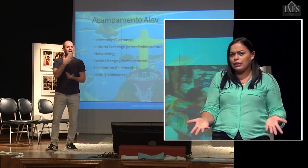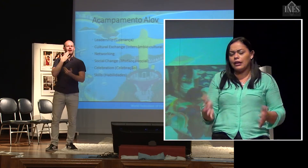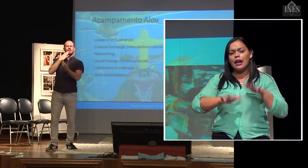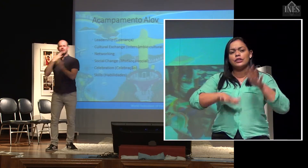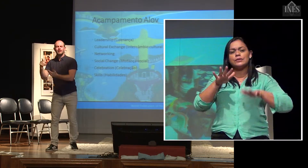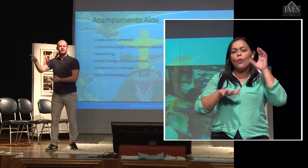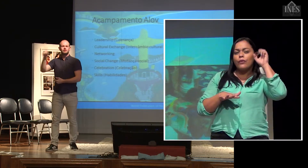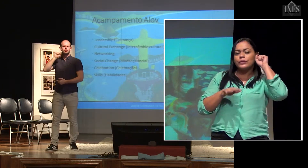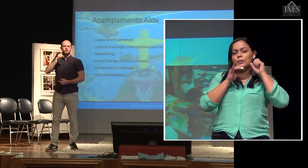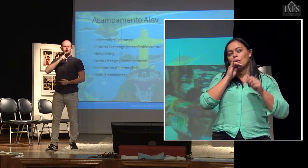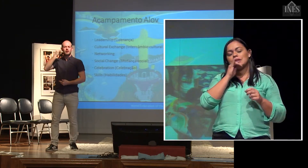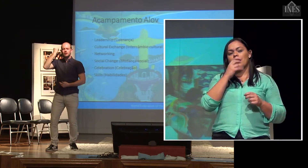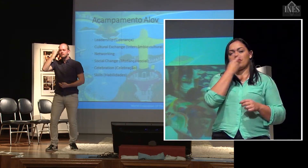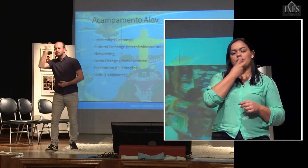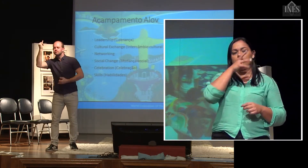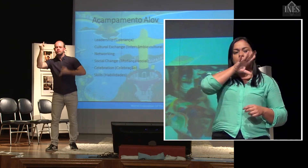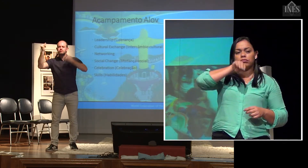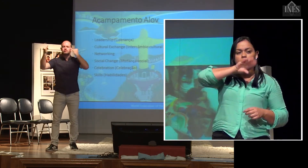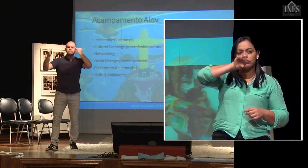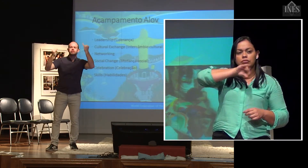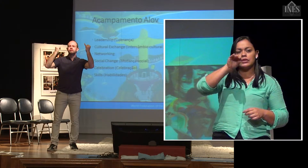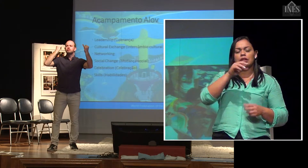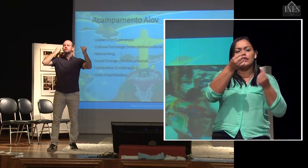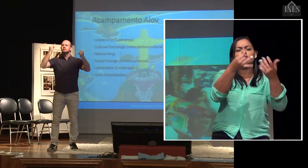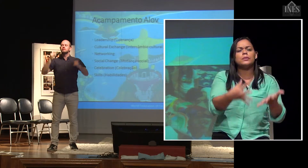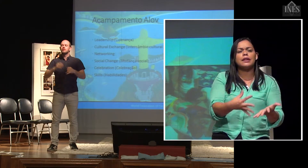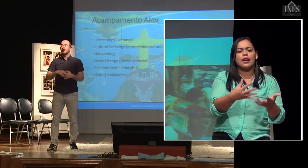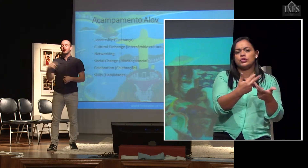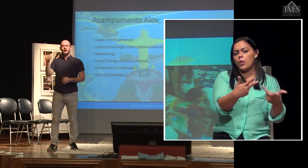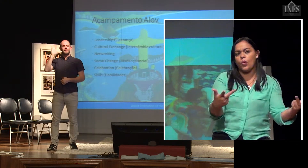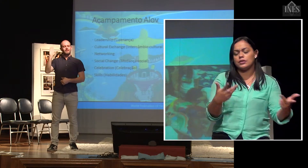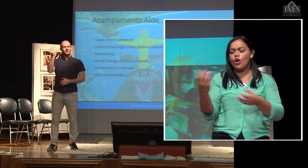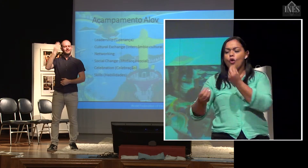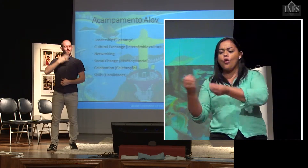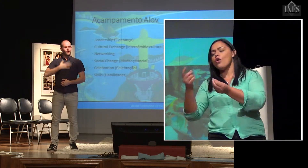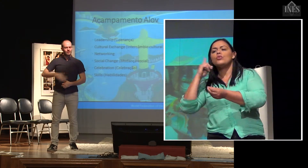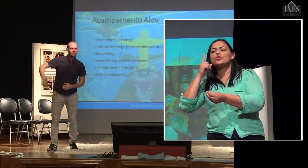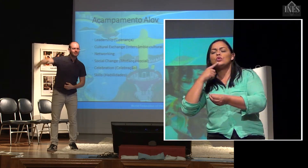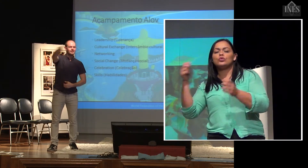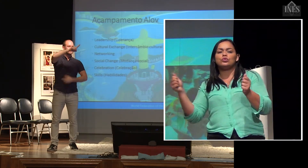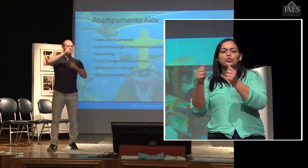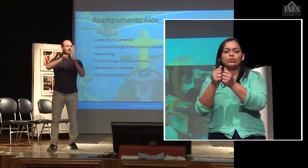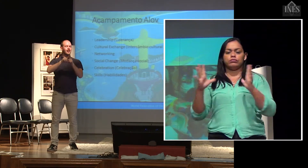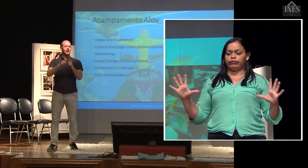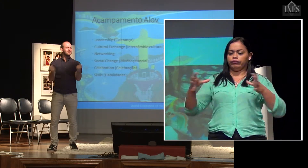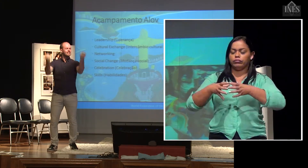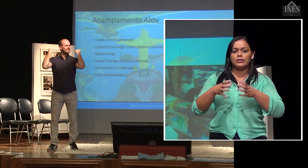ou as pessoas que falam em língua oral vão falar abertamente como é que os surdos vão, no meio de um jogo, juntar, às vezes, num grupinho fechado para sinalizar um negócio ali no meio